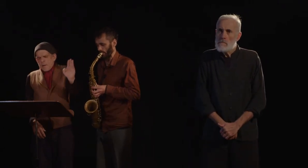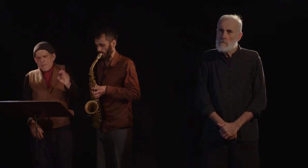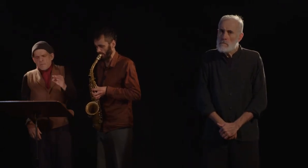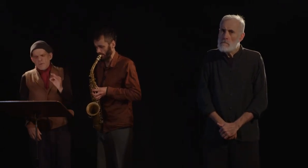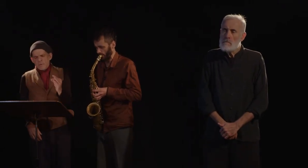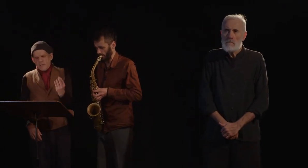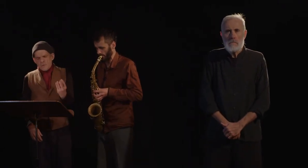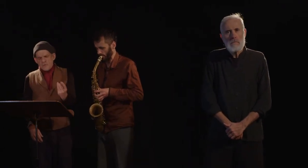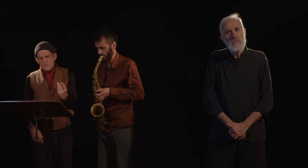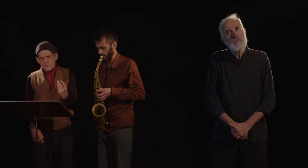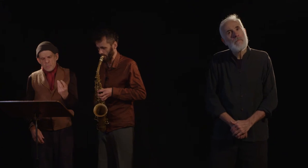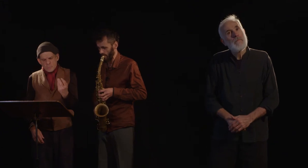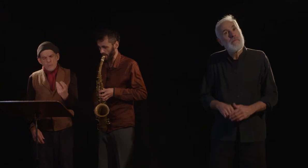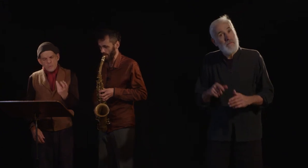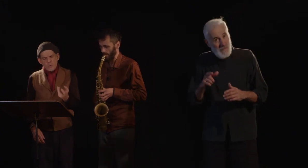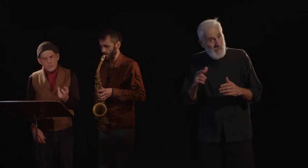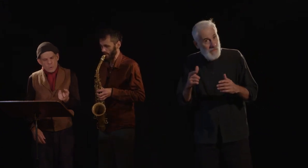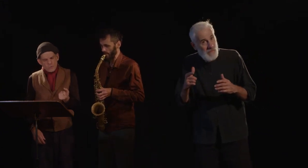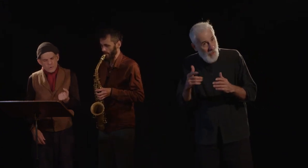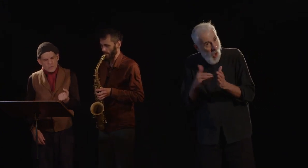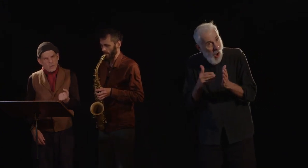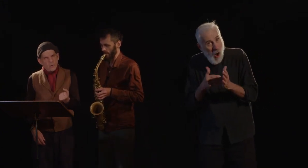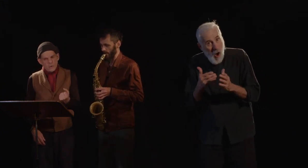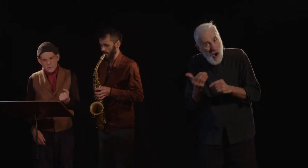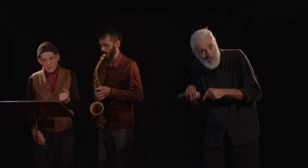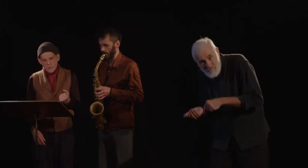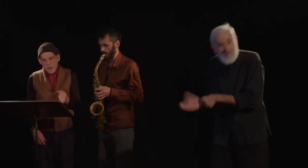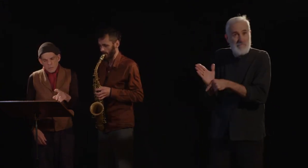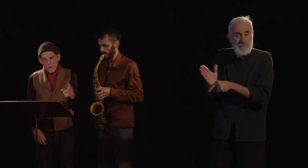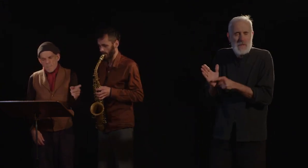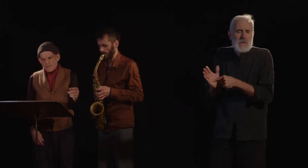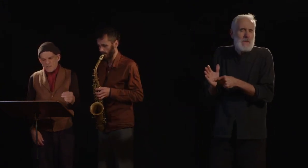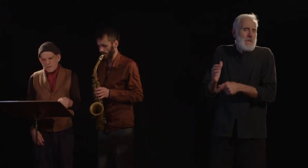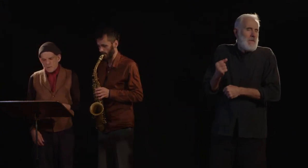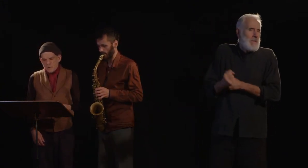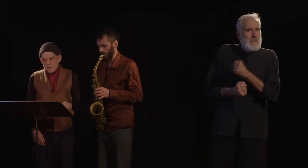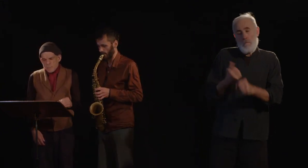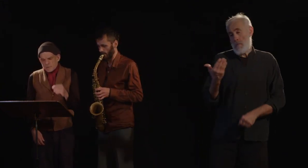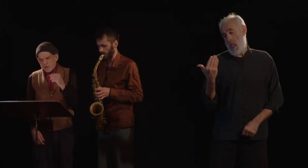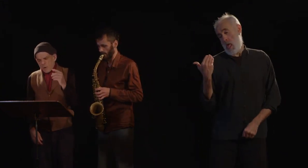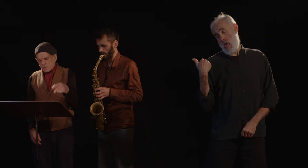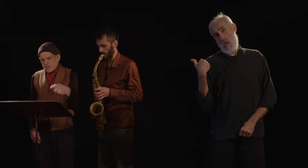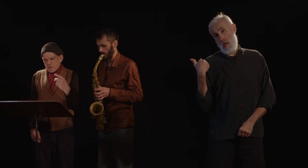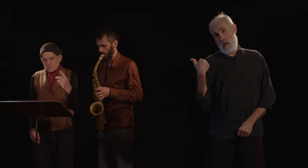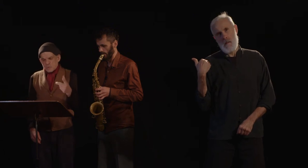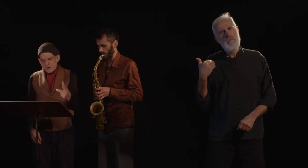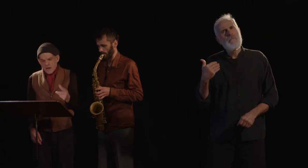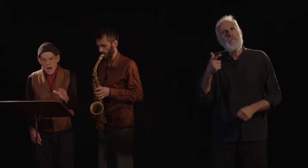Voulez-vous quelque chose de plus douloureux encore ? Le mois passé, pendant la recrudescence du choléra,